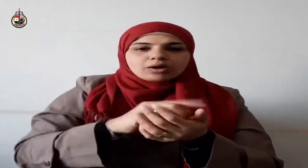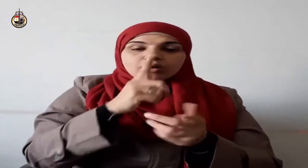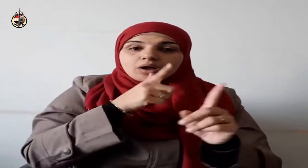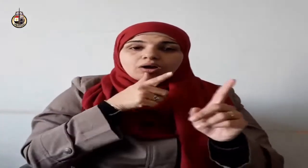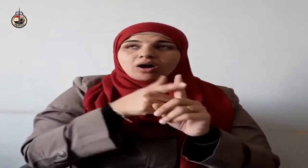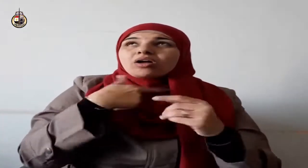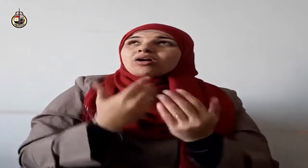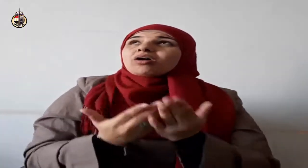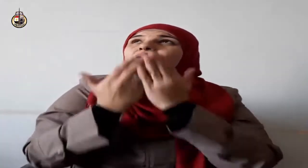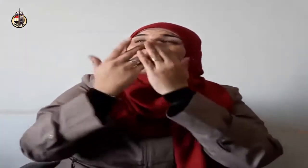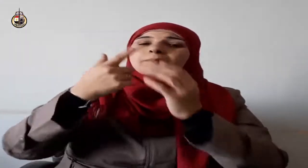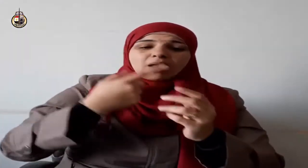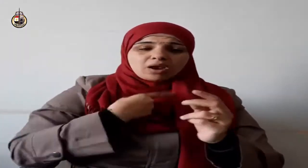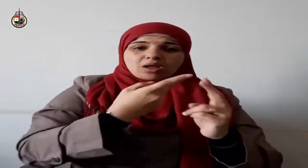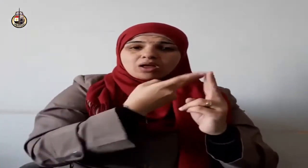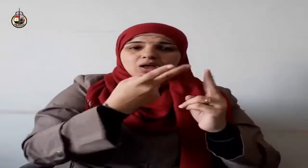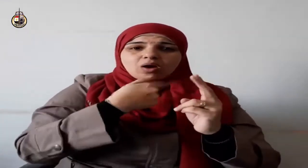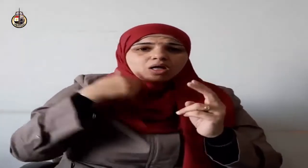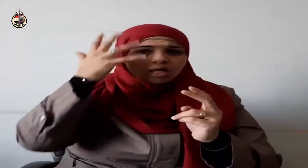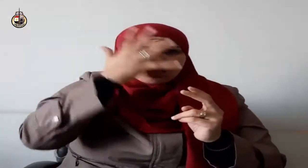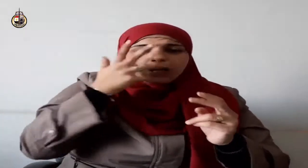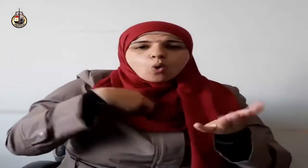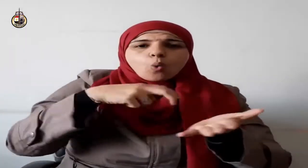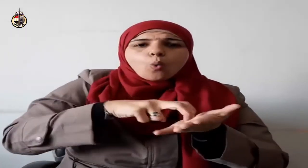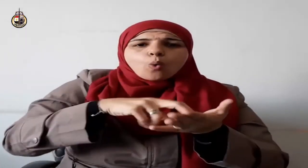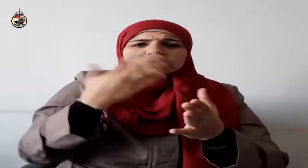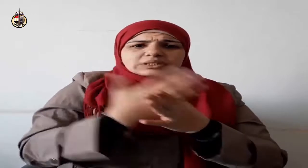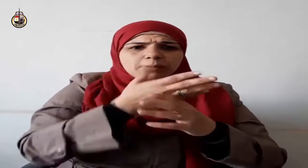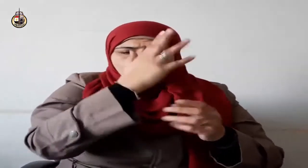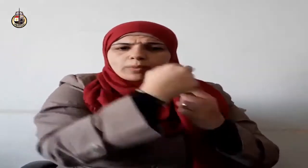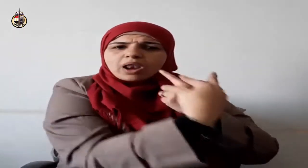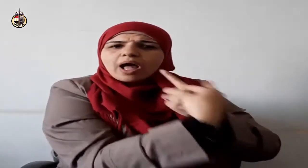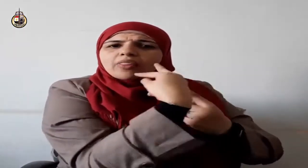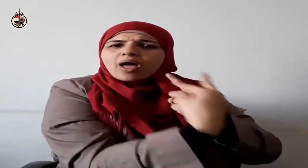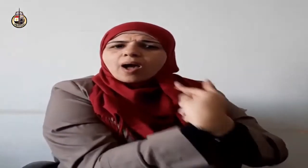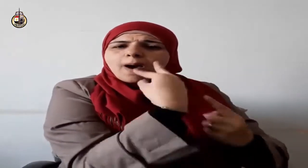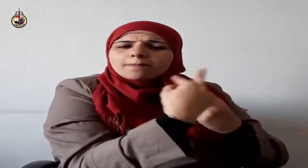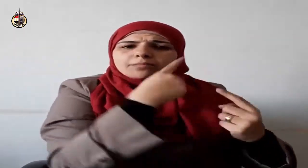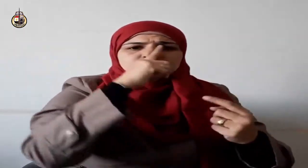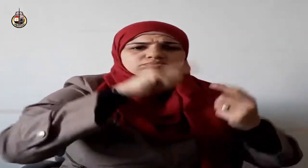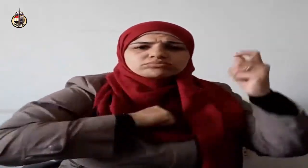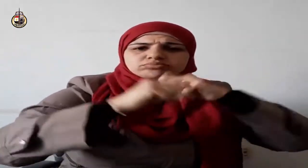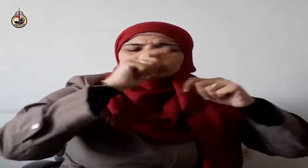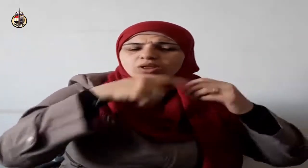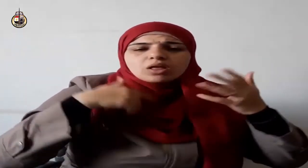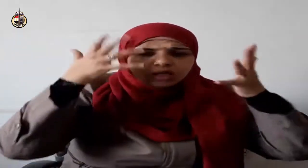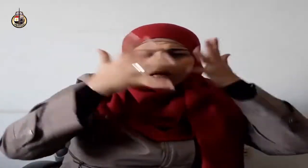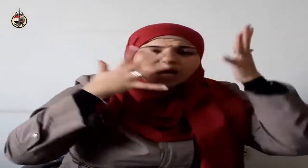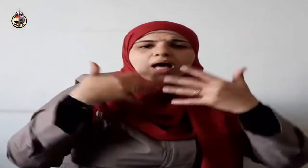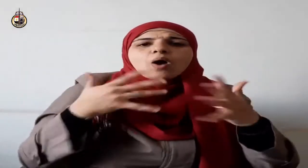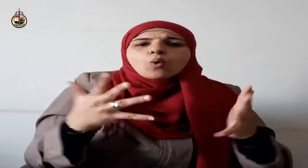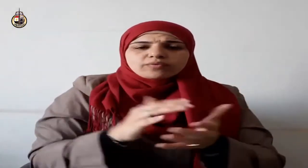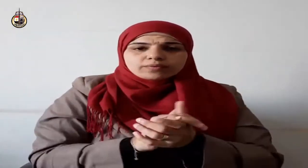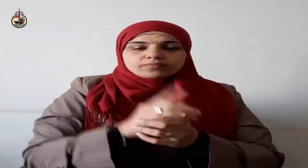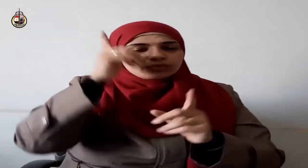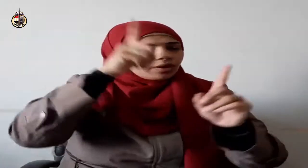من أنبيائه سيدنا موسى وسيدنا هارون عليهم السلام